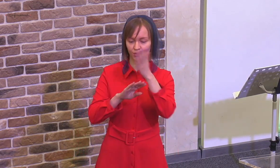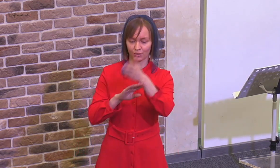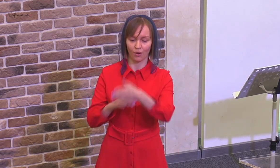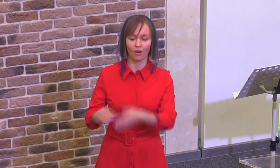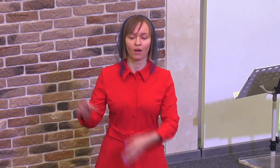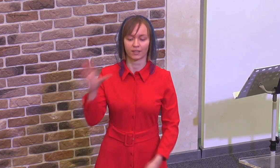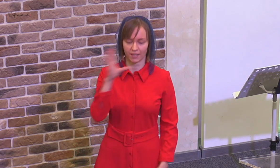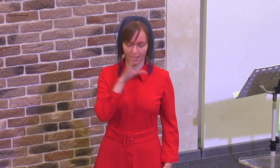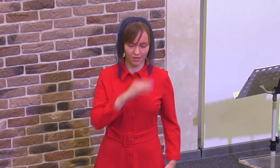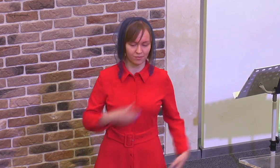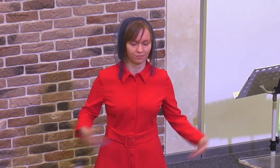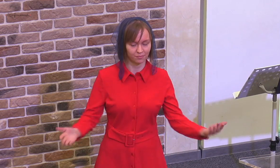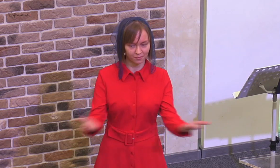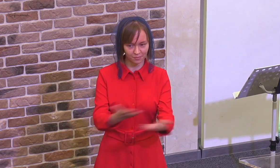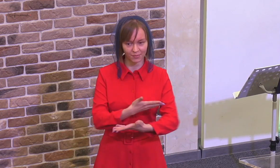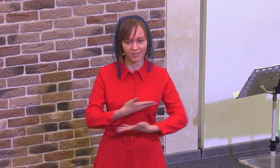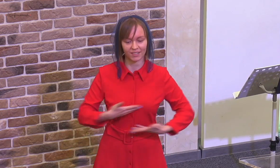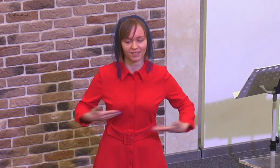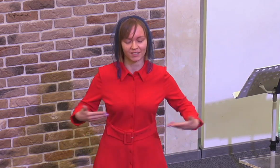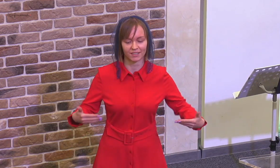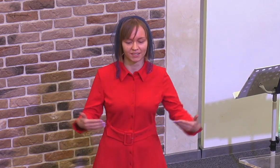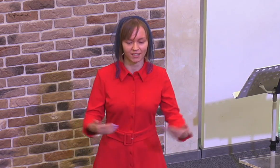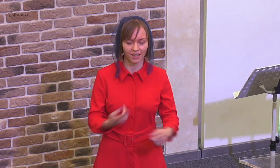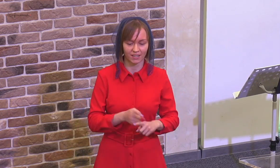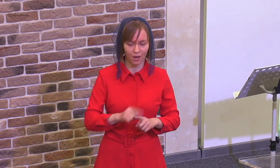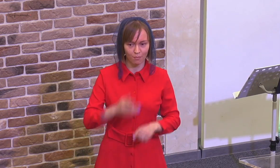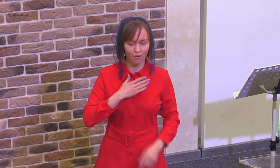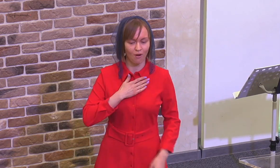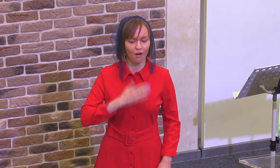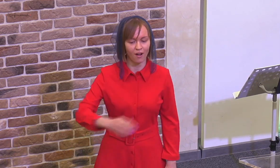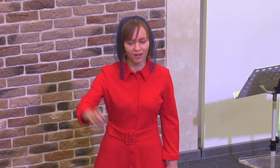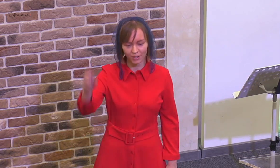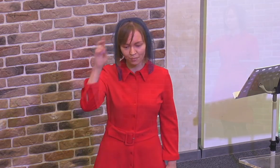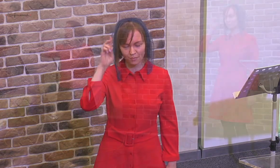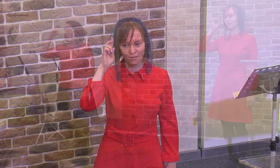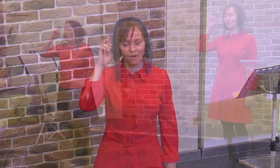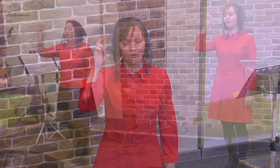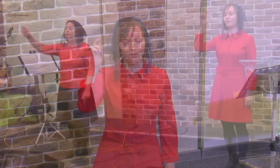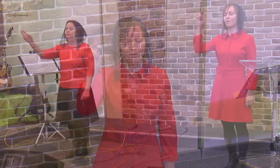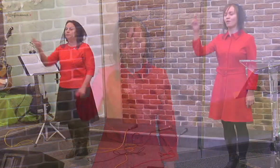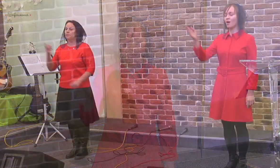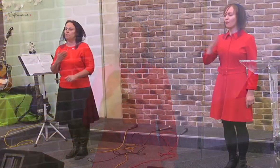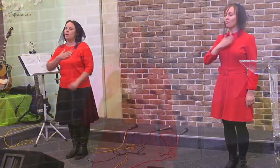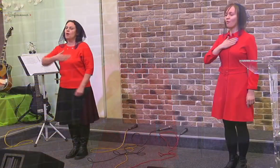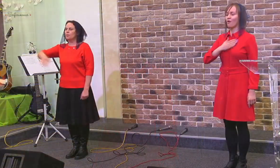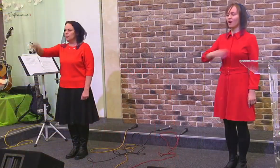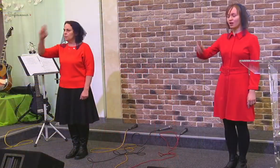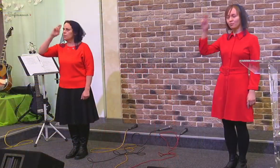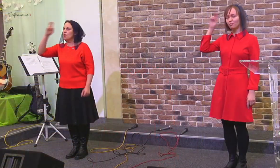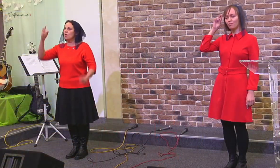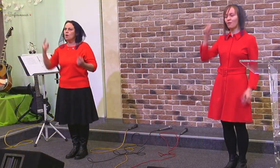ходим милым Это мой Бог, мой Бог